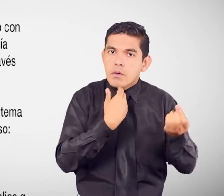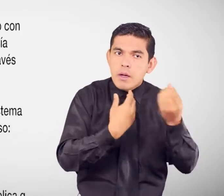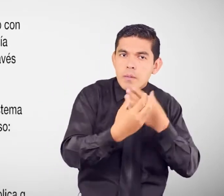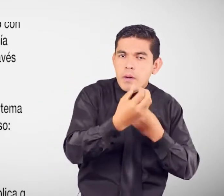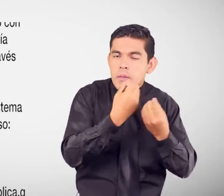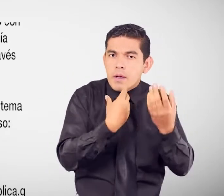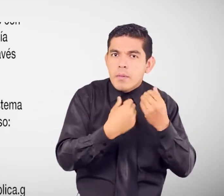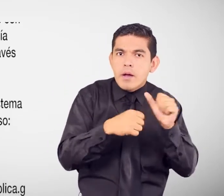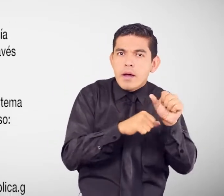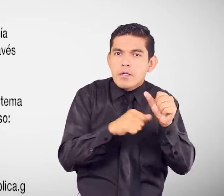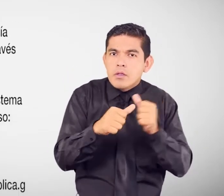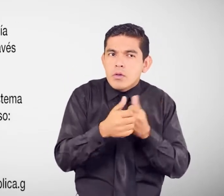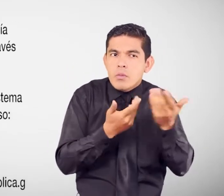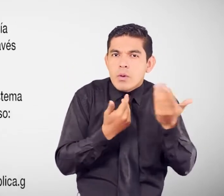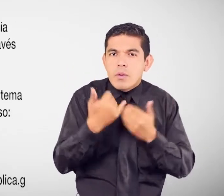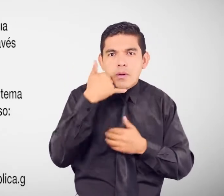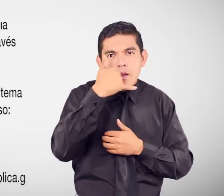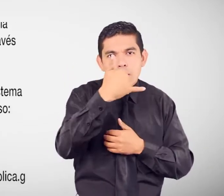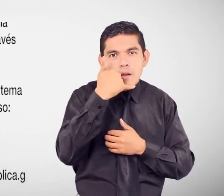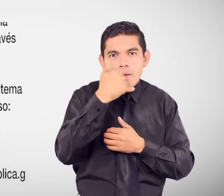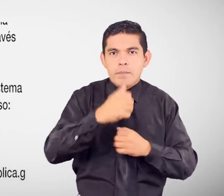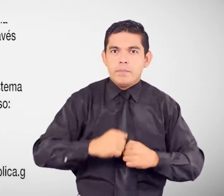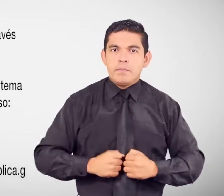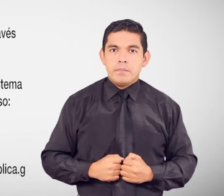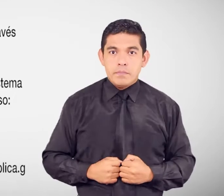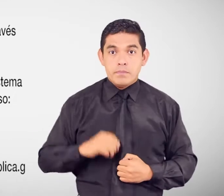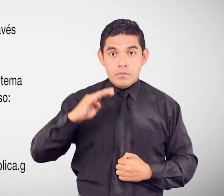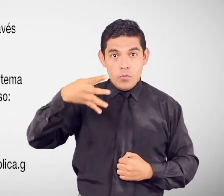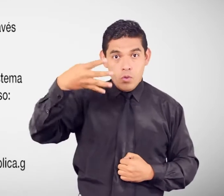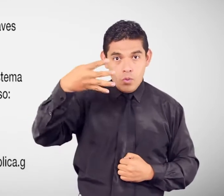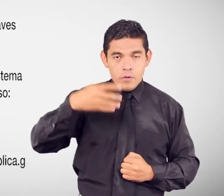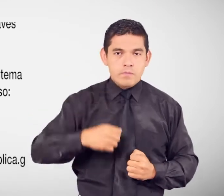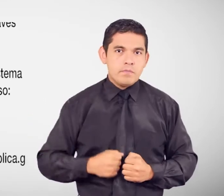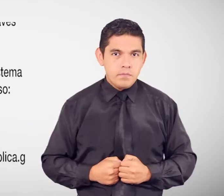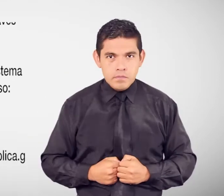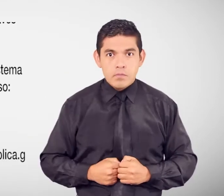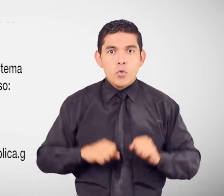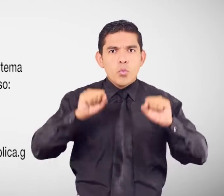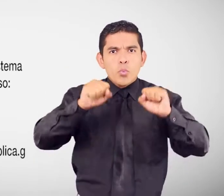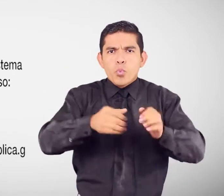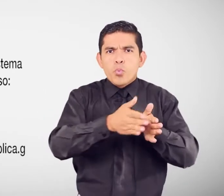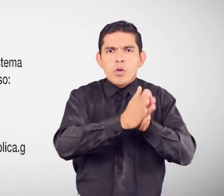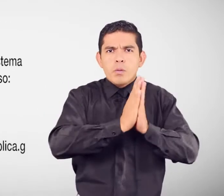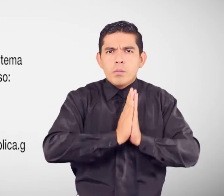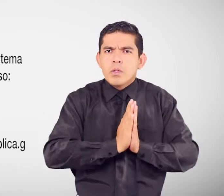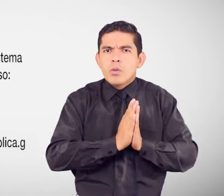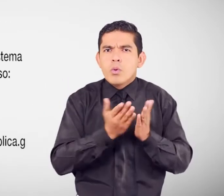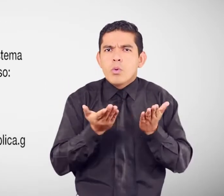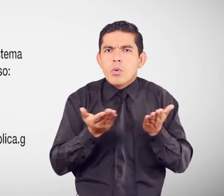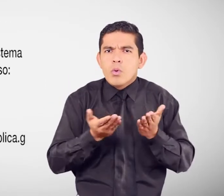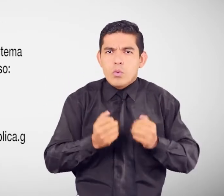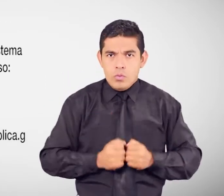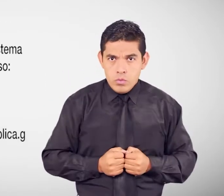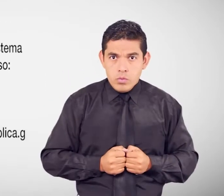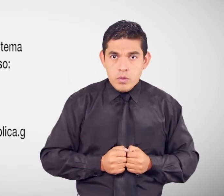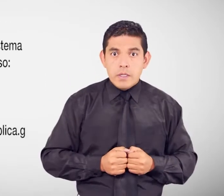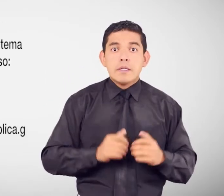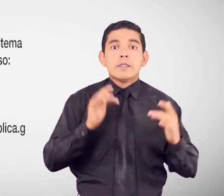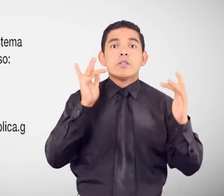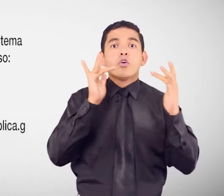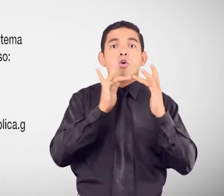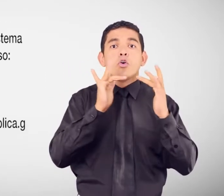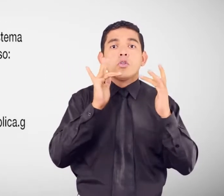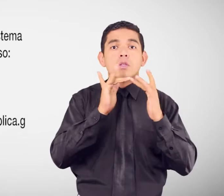asesoría a través de este medio. 4. O realizar tu petición a través del Sistema de Contacto